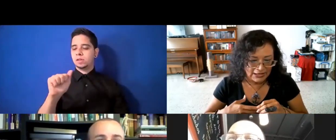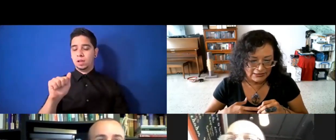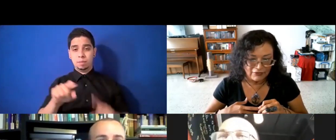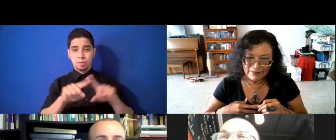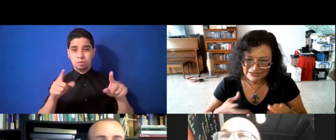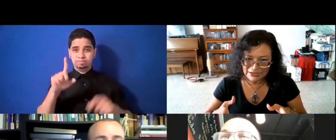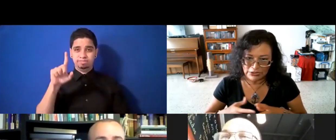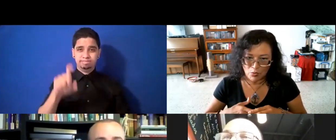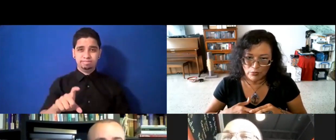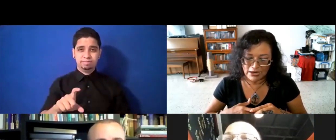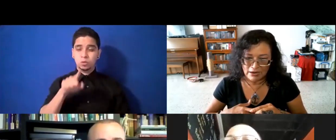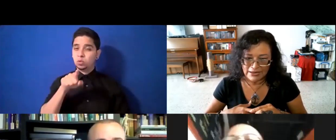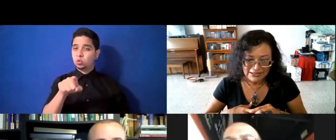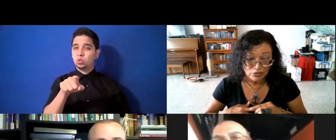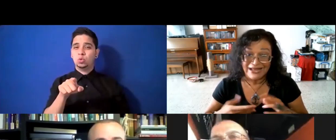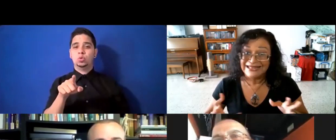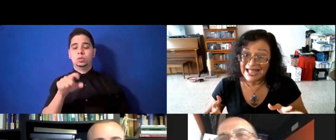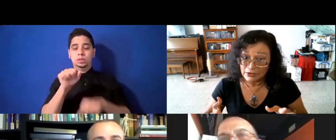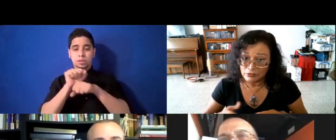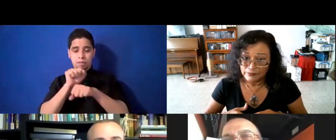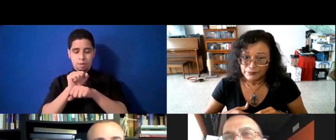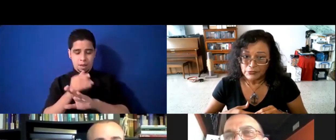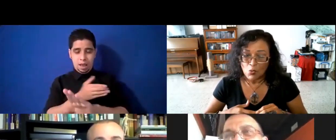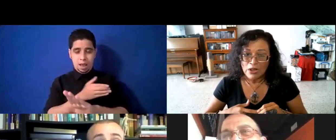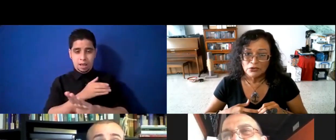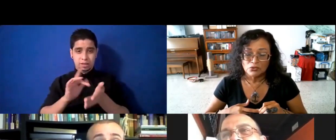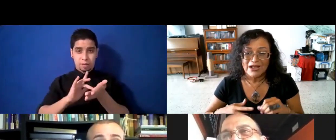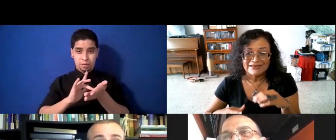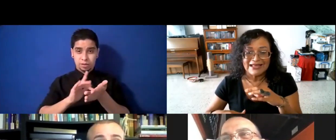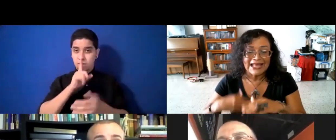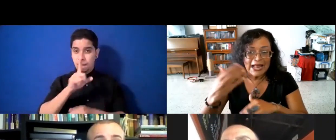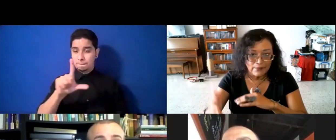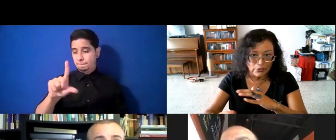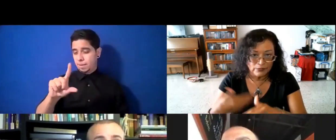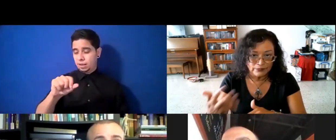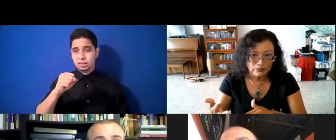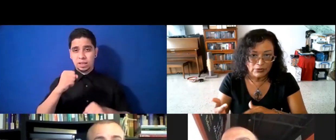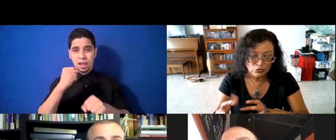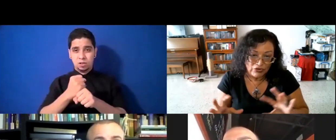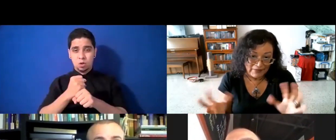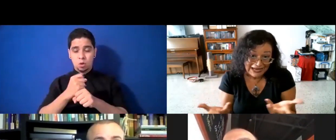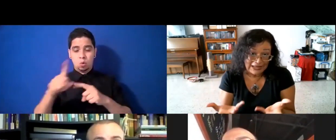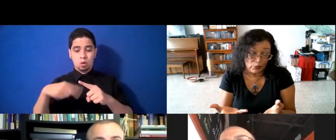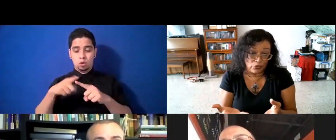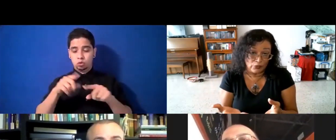farmacéutica, como bien habías dicho, 20 años, cuando tú haces este cambio, pues tu familia te apoyó,